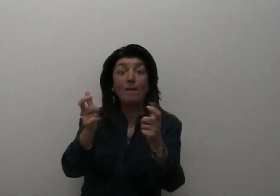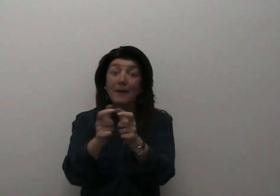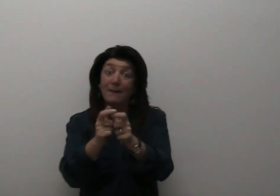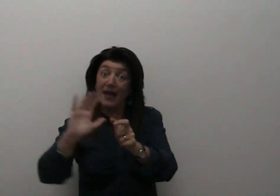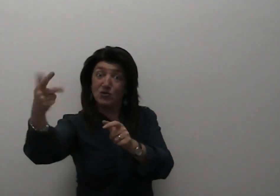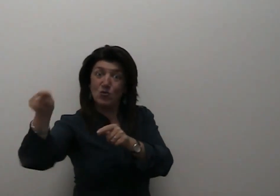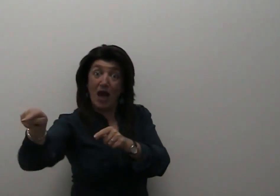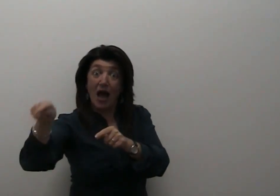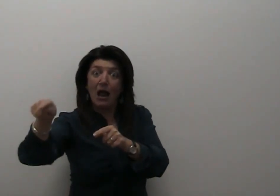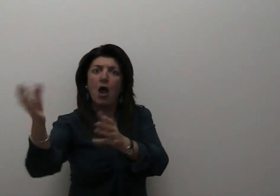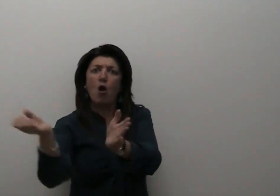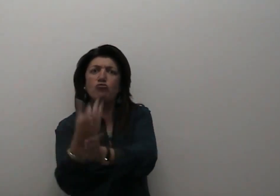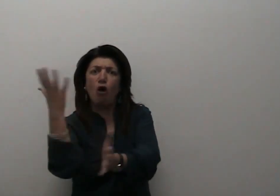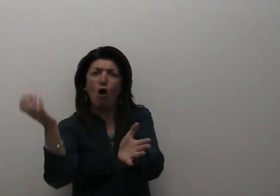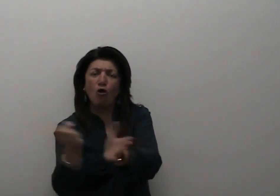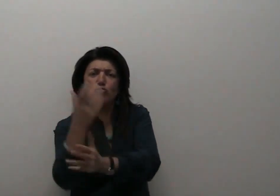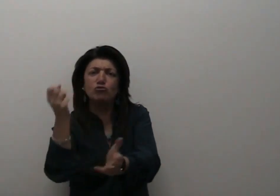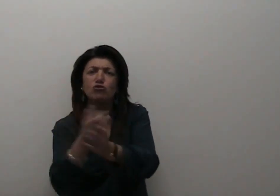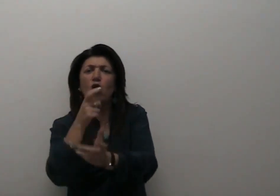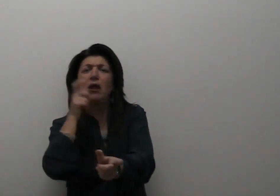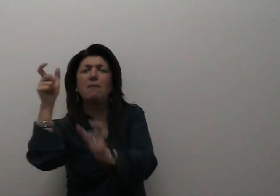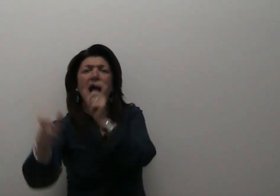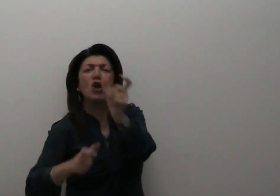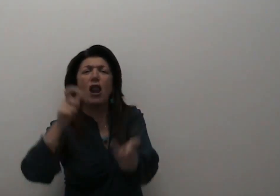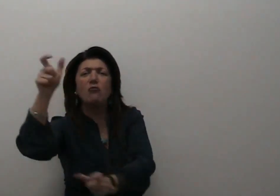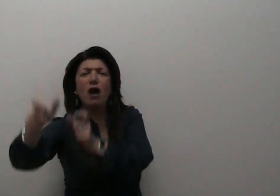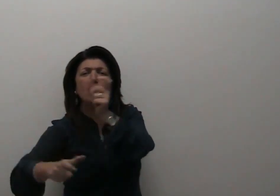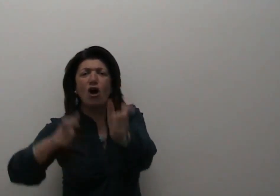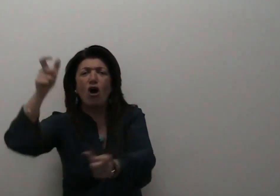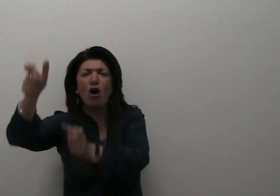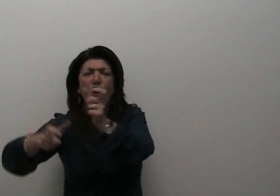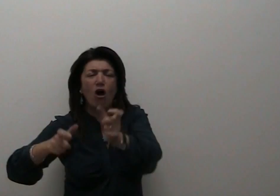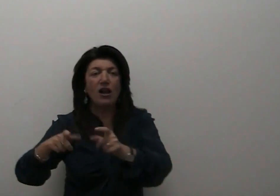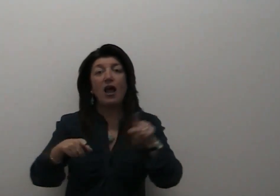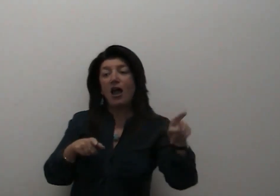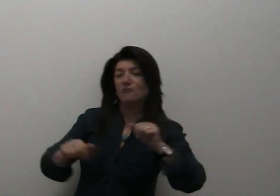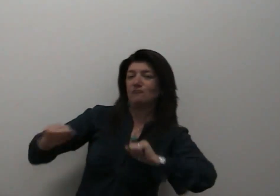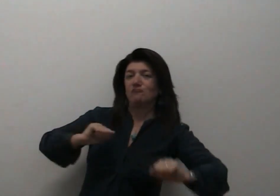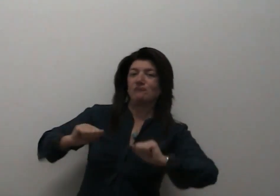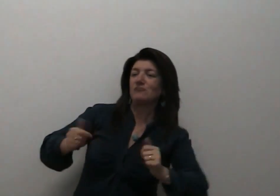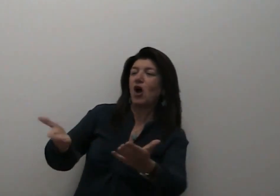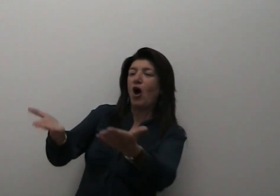Una volta comprate le parole, occorre farle suonare dalla scatola dei suoni.